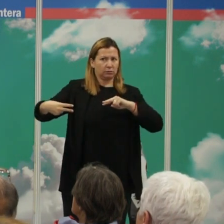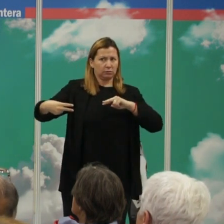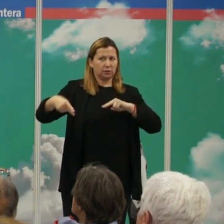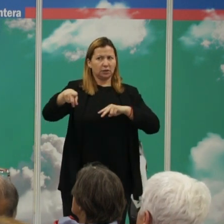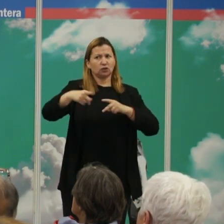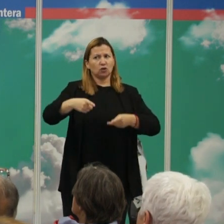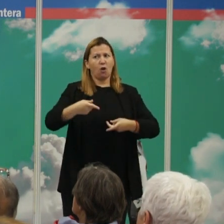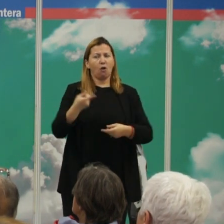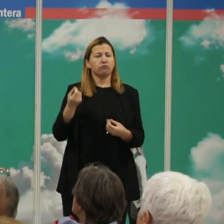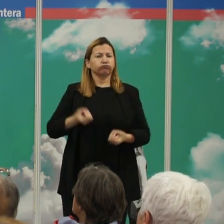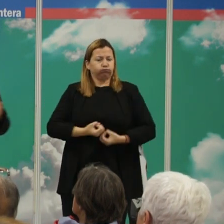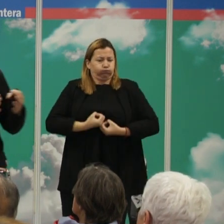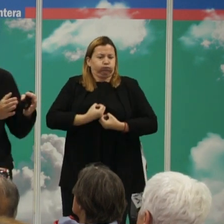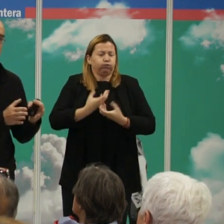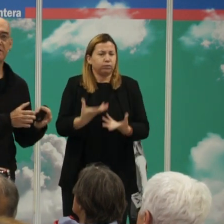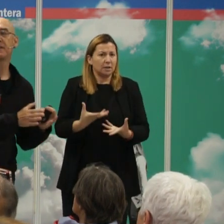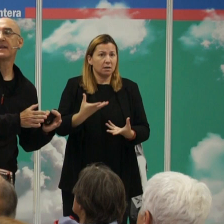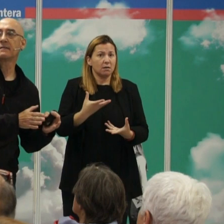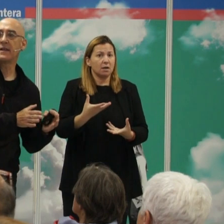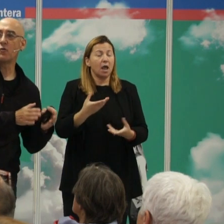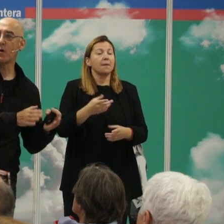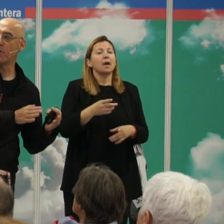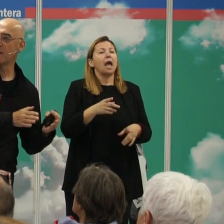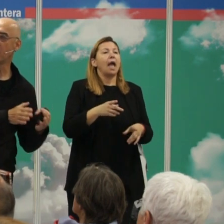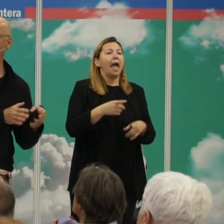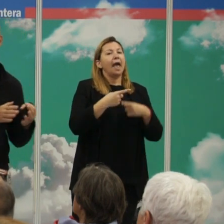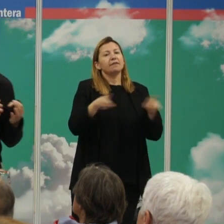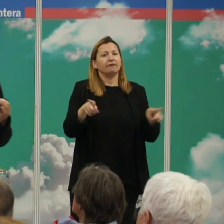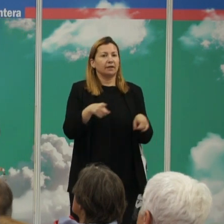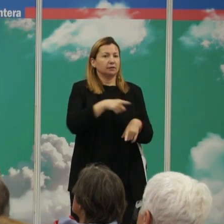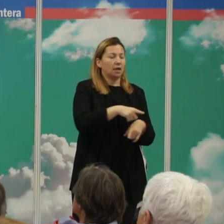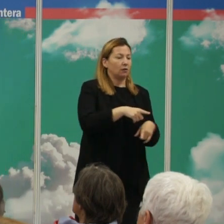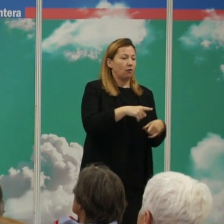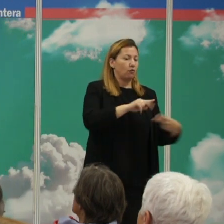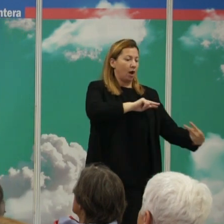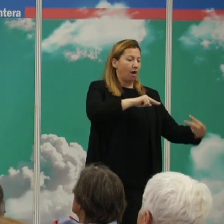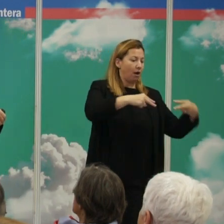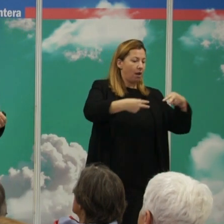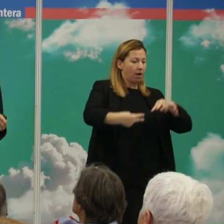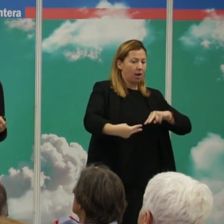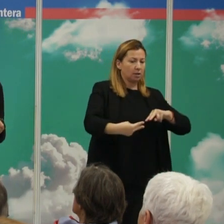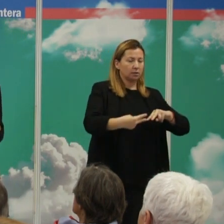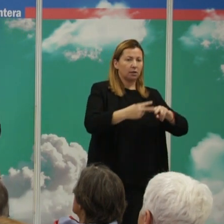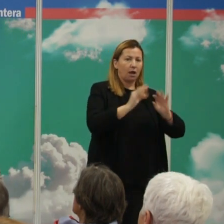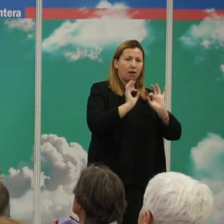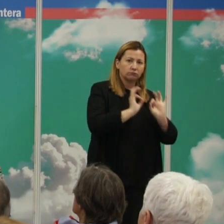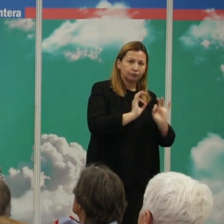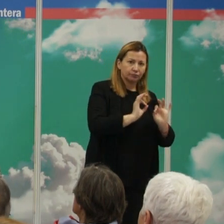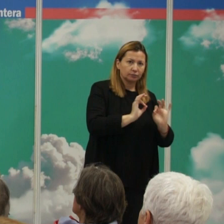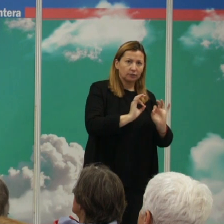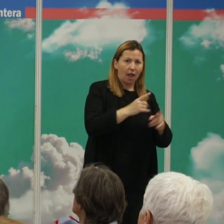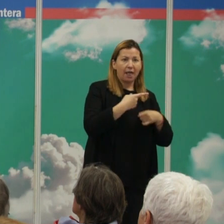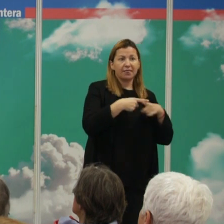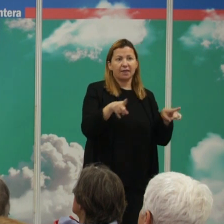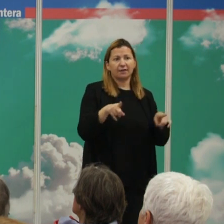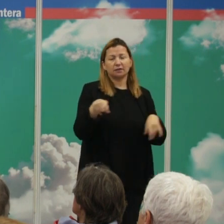expresa una alta heredabilidad. No es lo mismo tener un componente o una determinación genética que un rasgo esté determinado genéticamente, no es lo